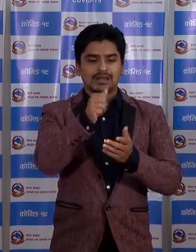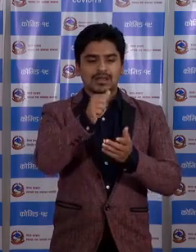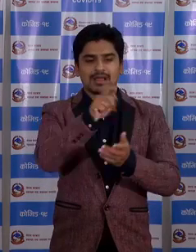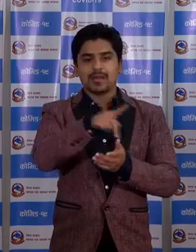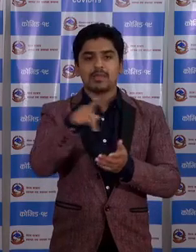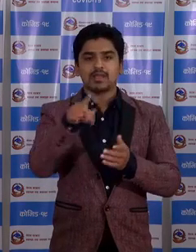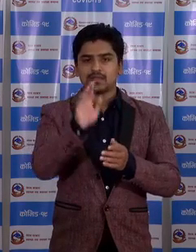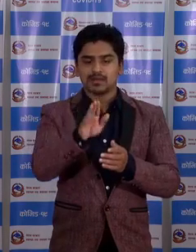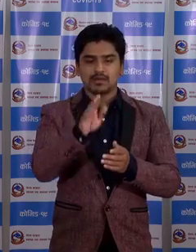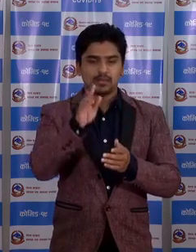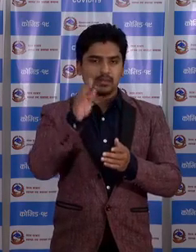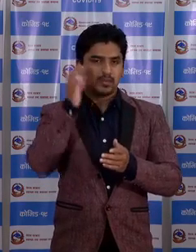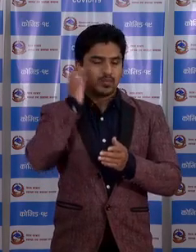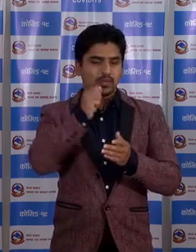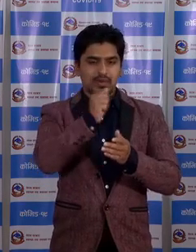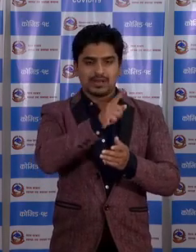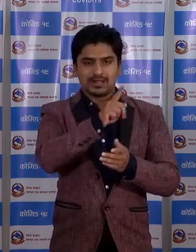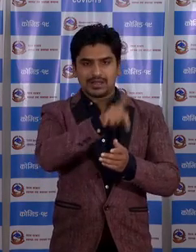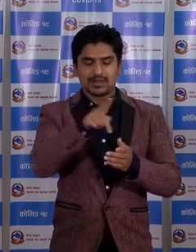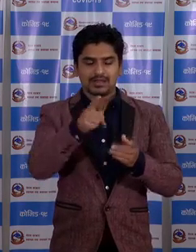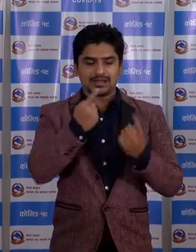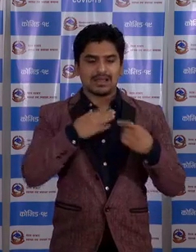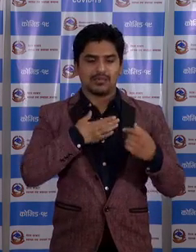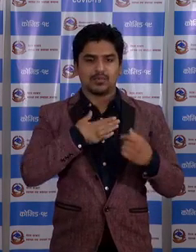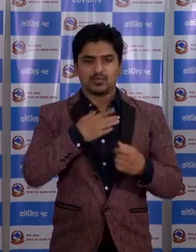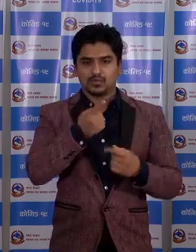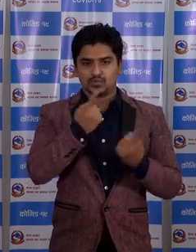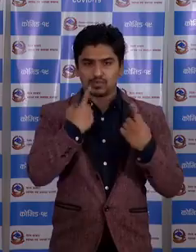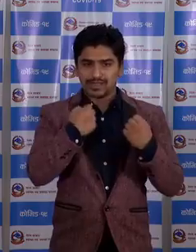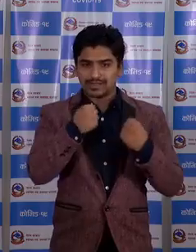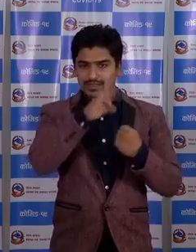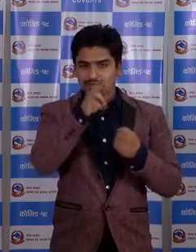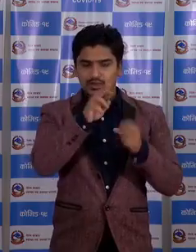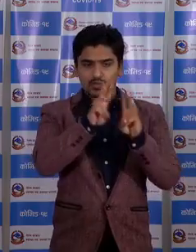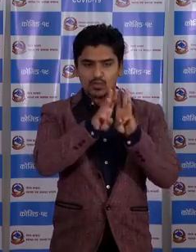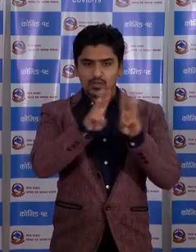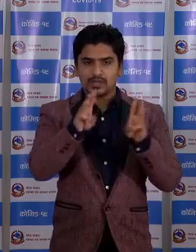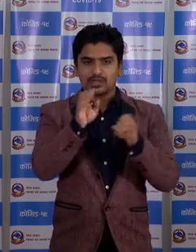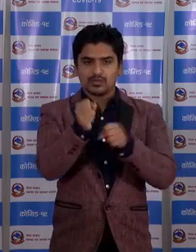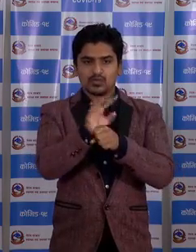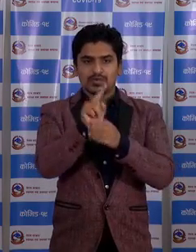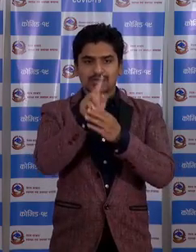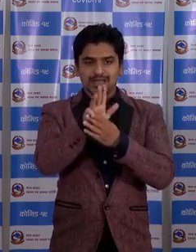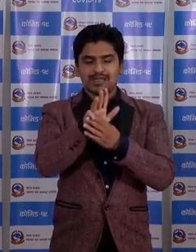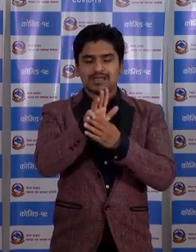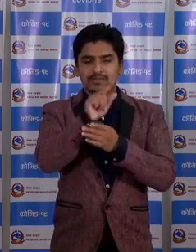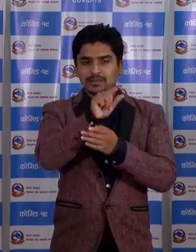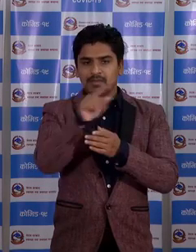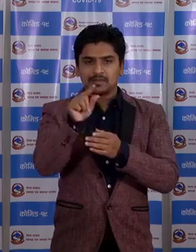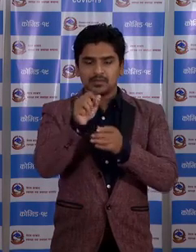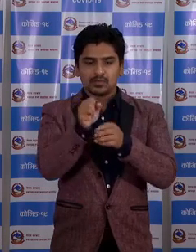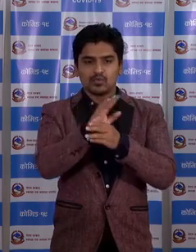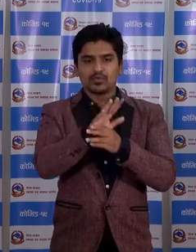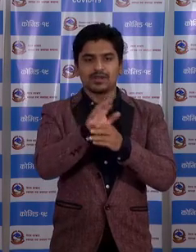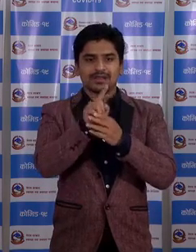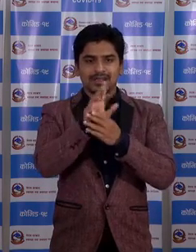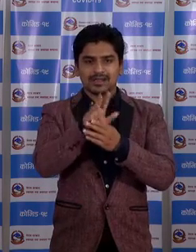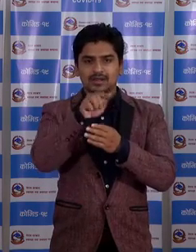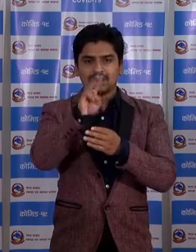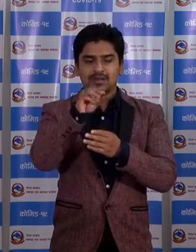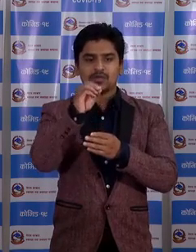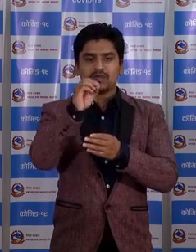छा मोबाइल एप्लिकेशन हामरों स्वास्ते तेसे गरी ओएप्पेज छा कोवीट नाइन्टिन को विशाय मा covid19